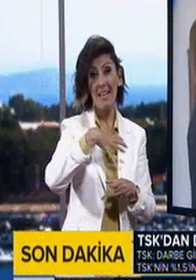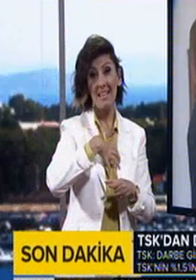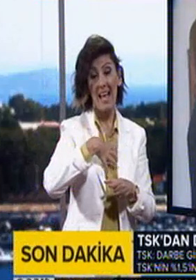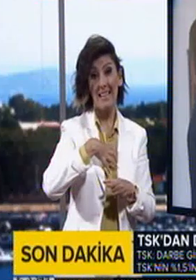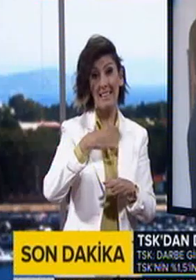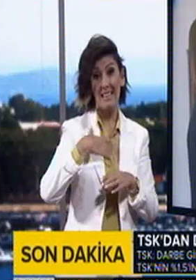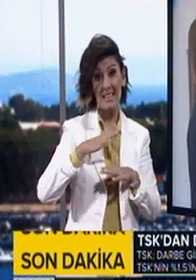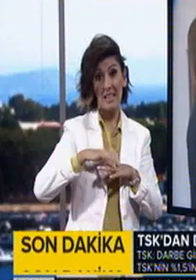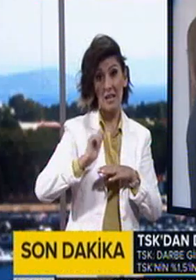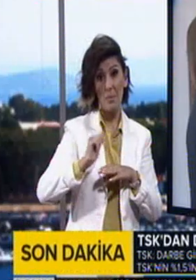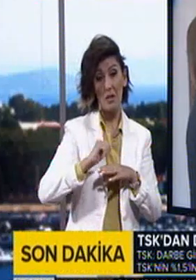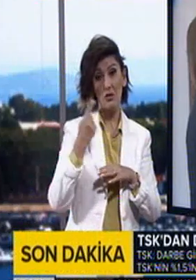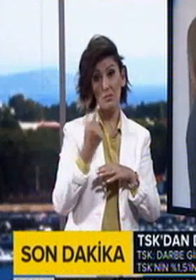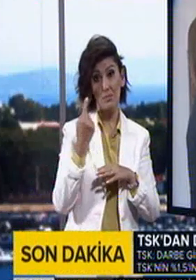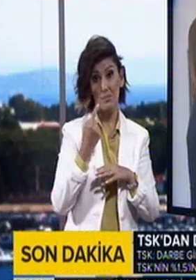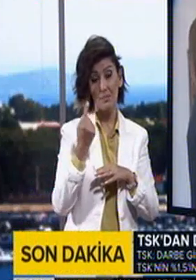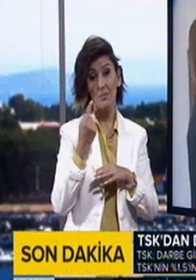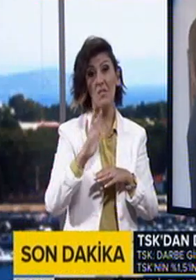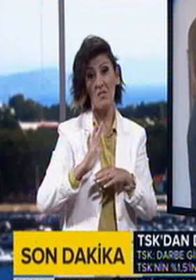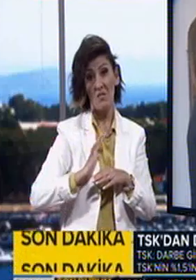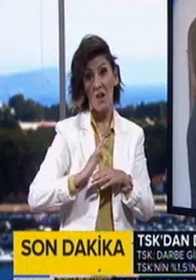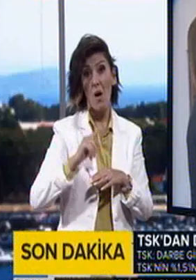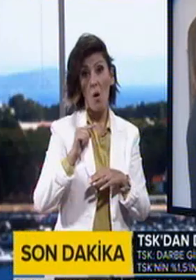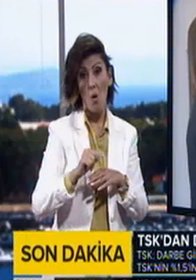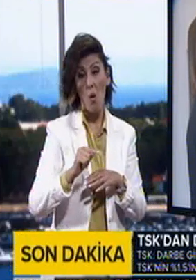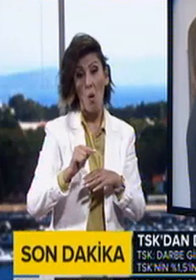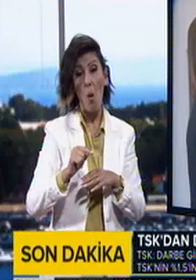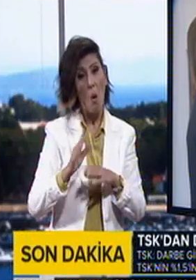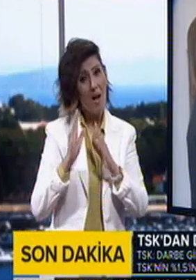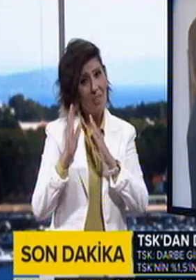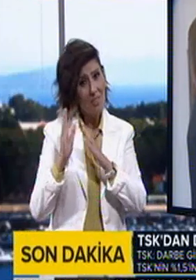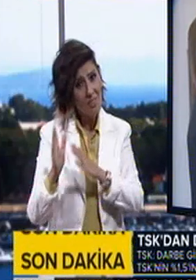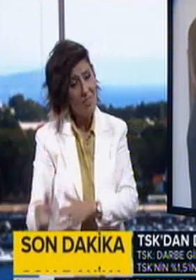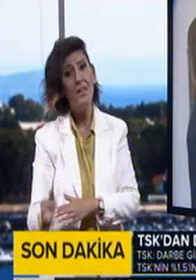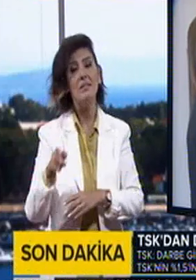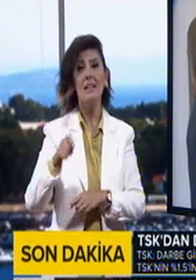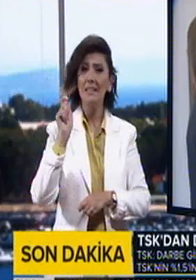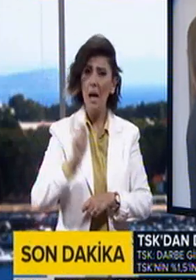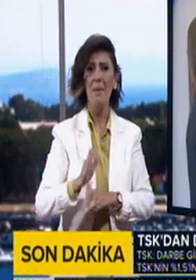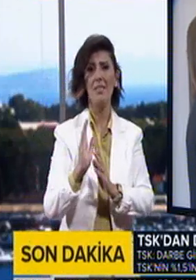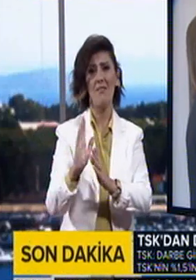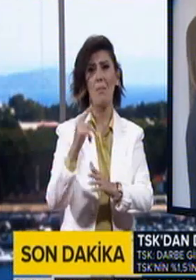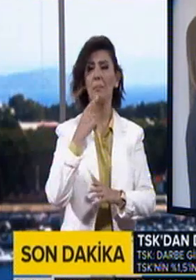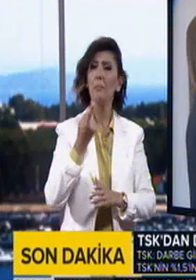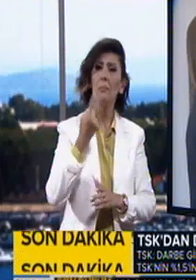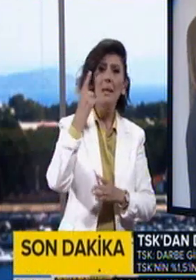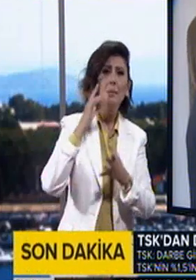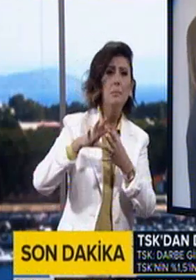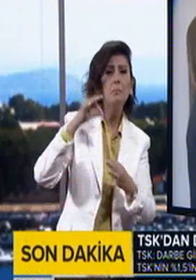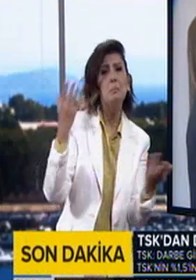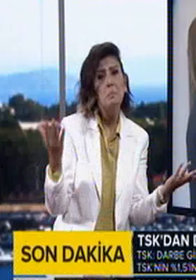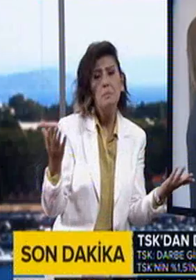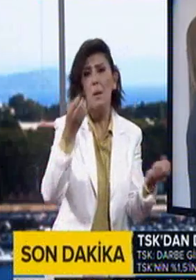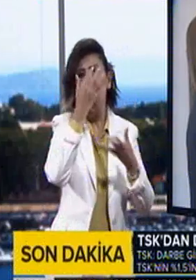ait yapabileceği bir takım ritüelleri vardır. O ritüellerini gerçekleştirmeye çalışsın. Birisi diyelim ki